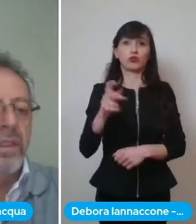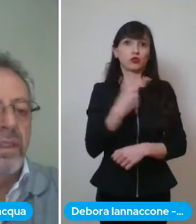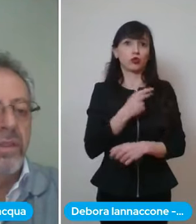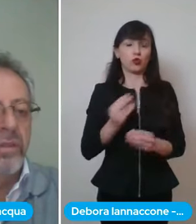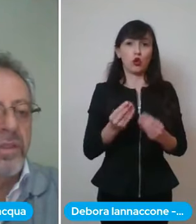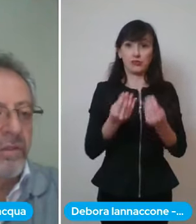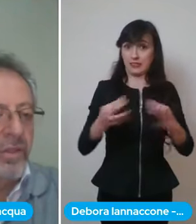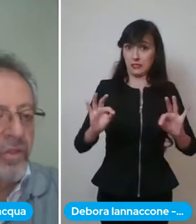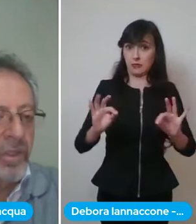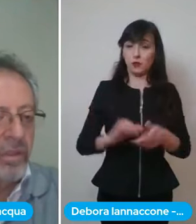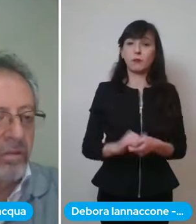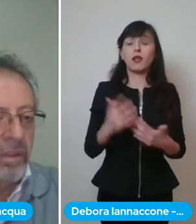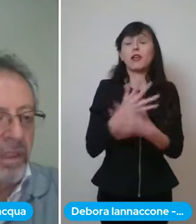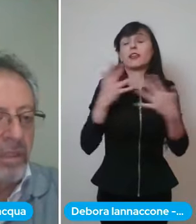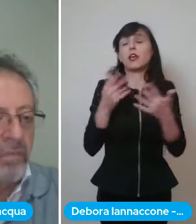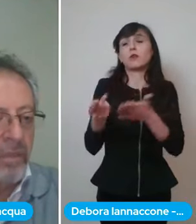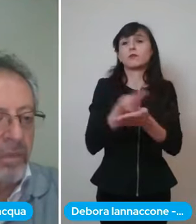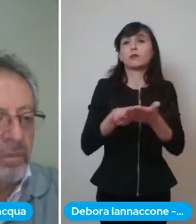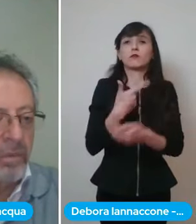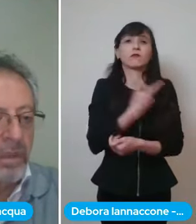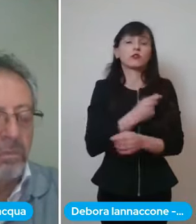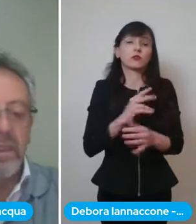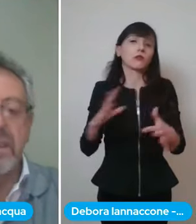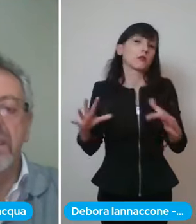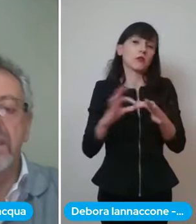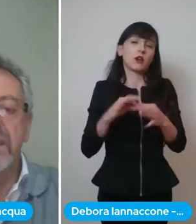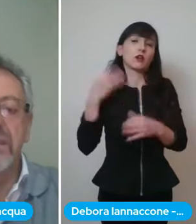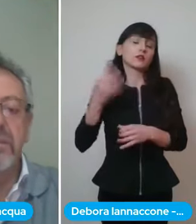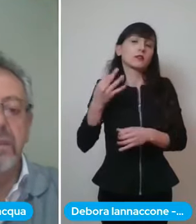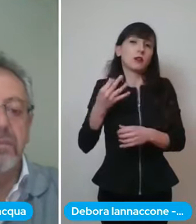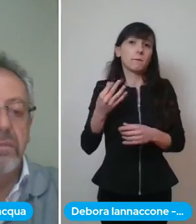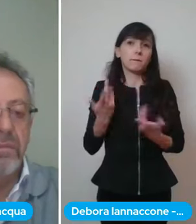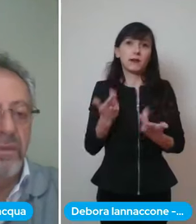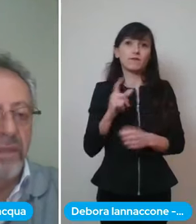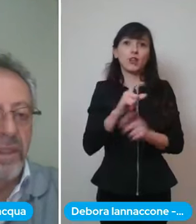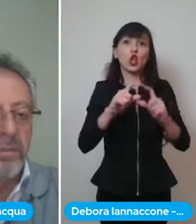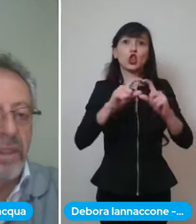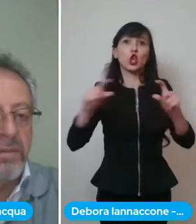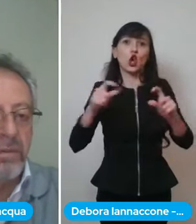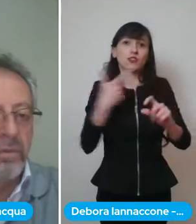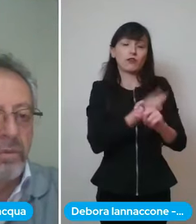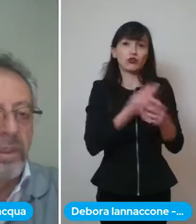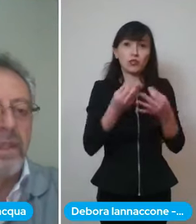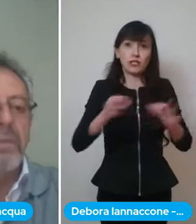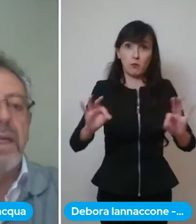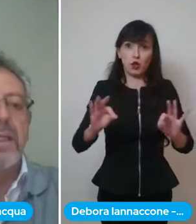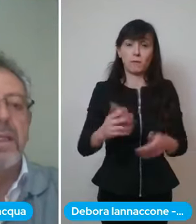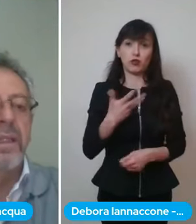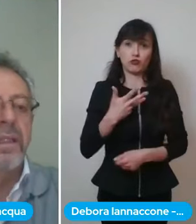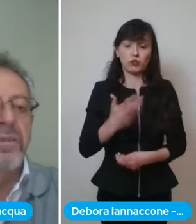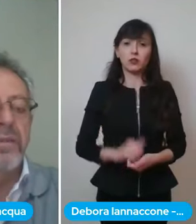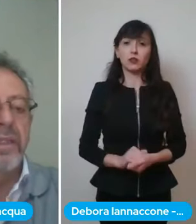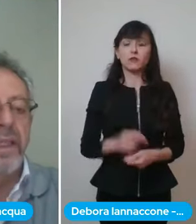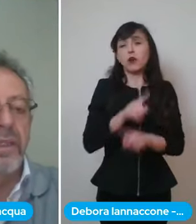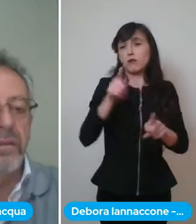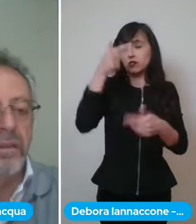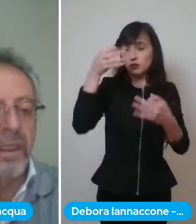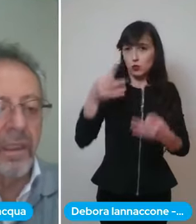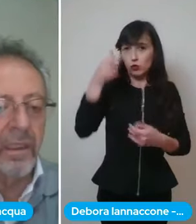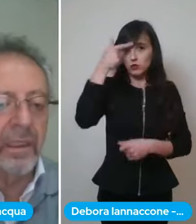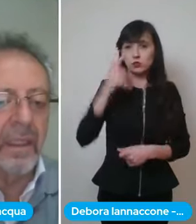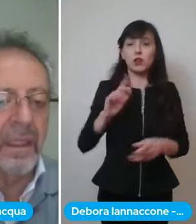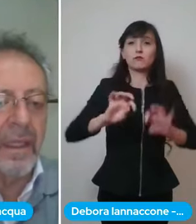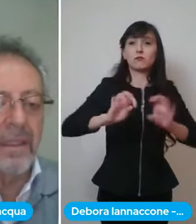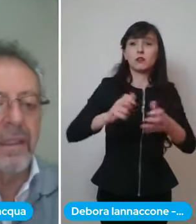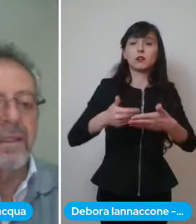numero di dosi di vaccino che abbiamo disponibili come avete appresso comunque dai media, dai telegiornali o